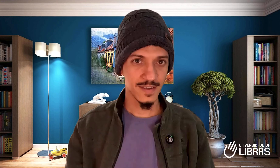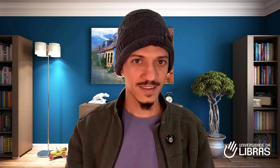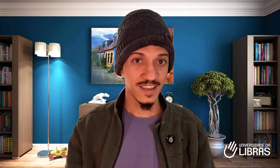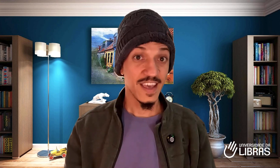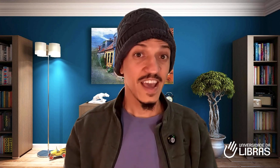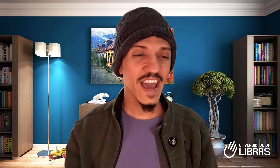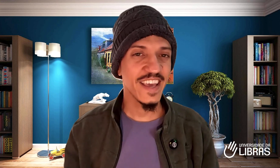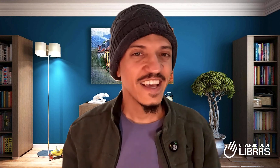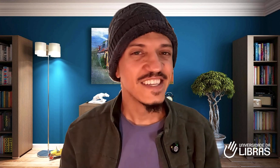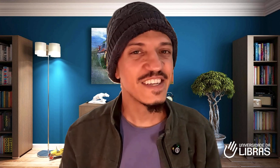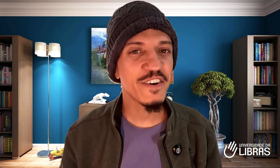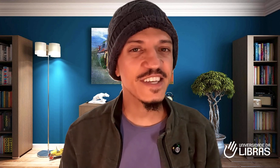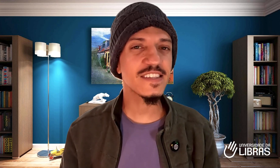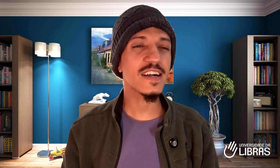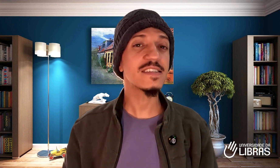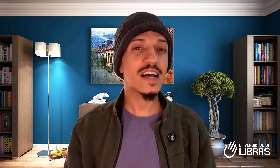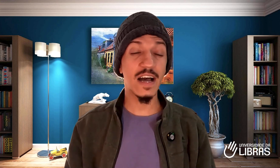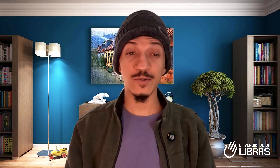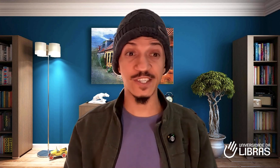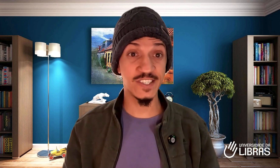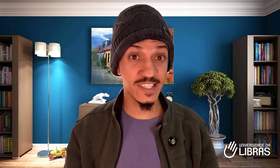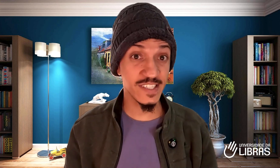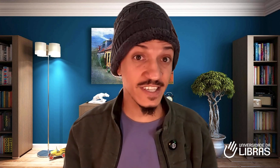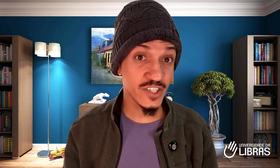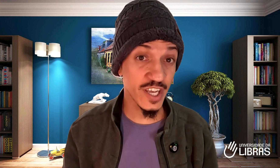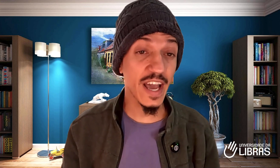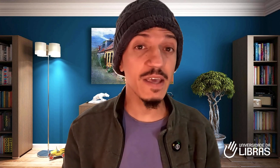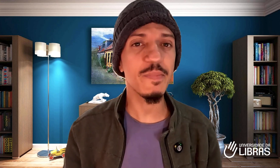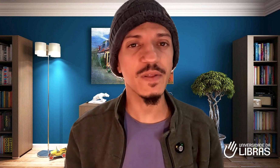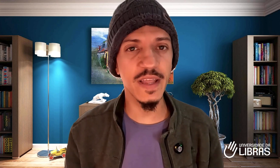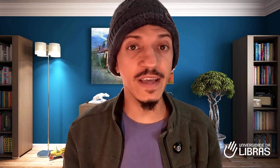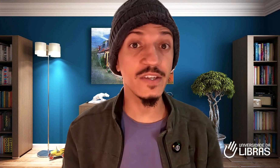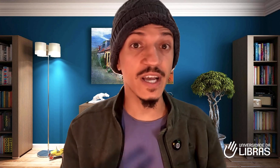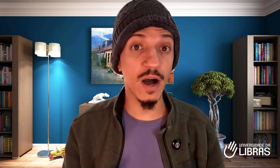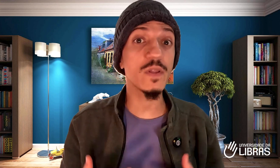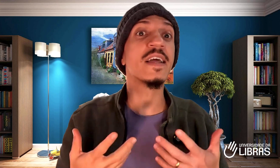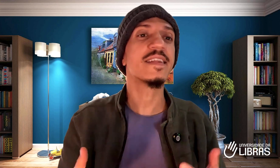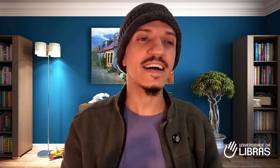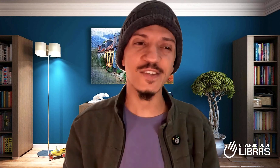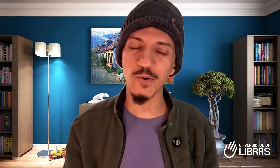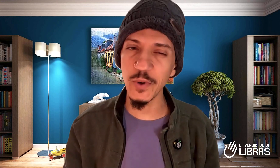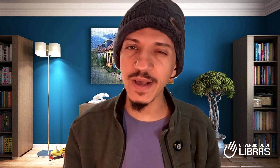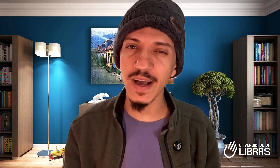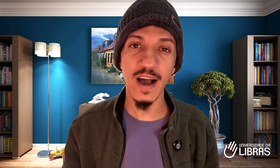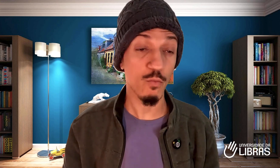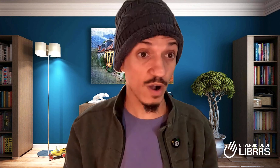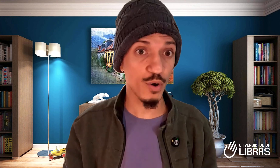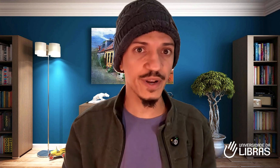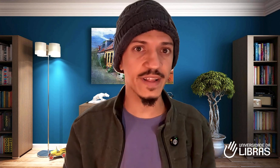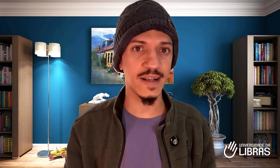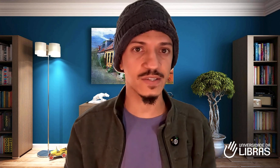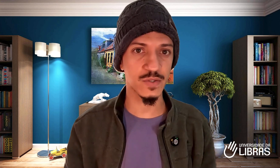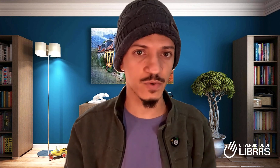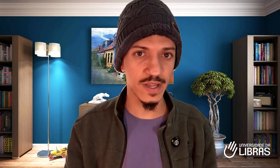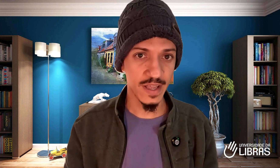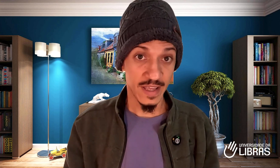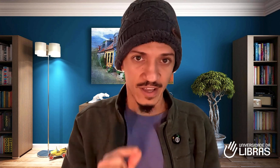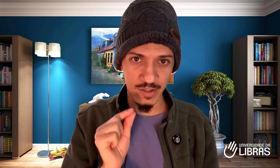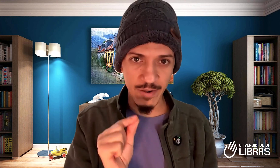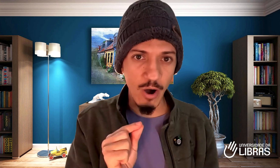Ei, se você está cansado de se sentir impotente ao tentar se comunicar com a comunidade surda, eu tenho algo que